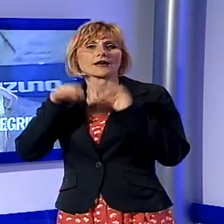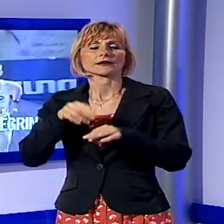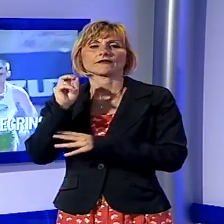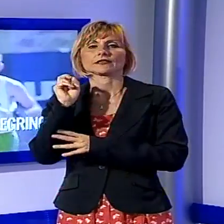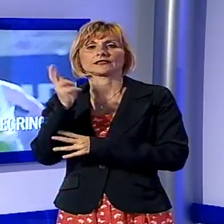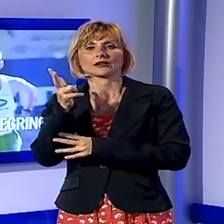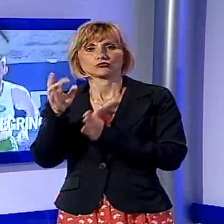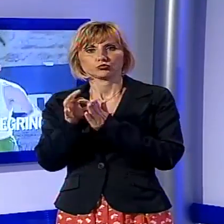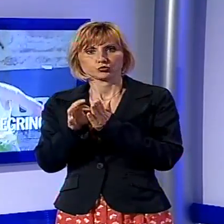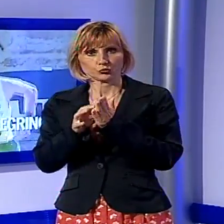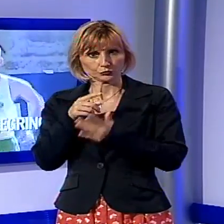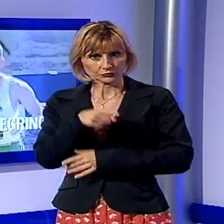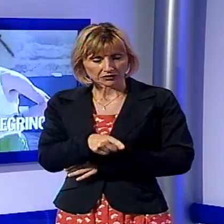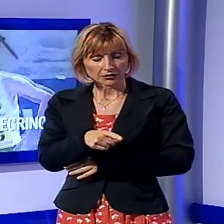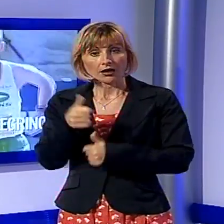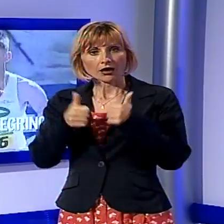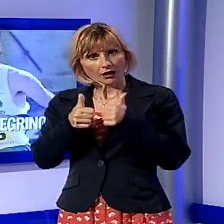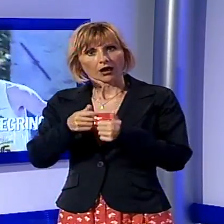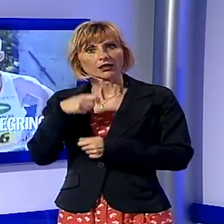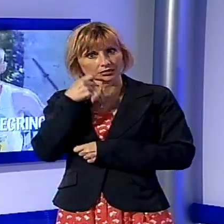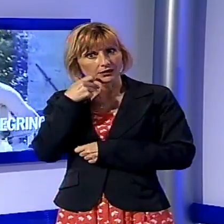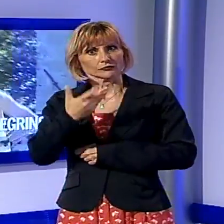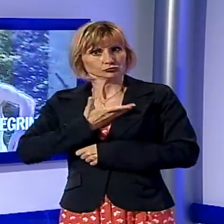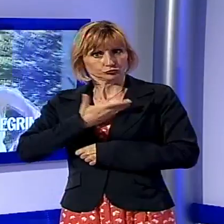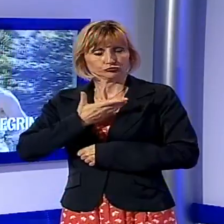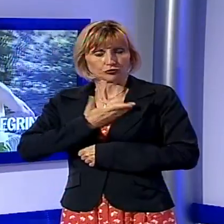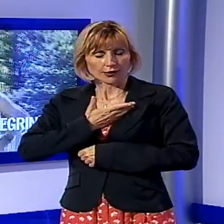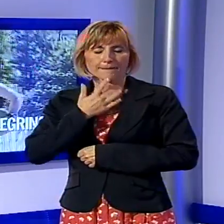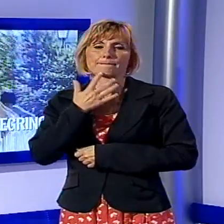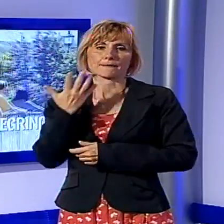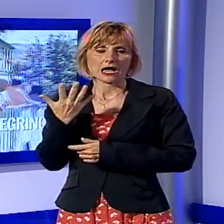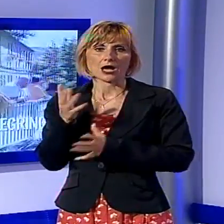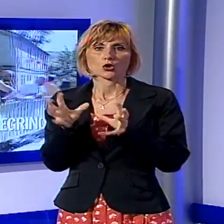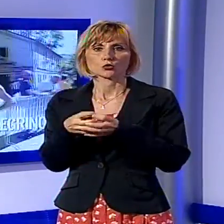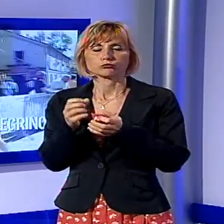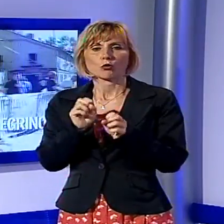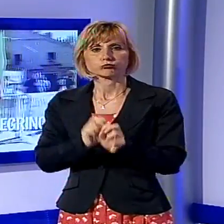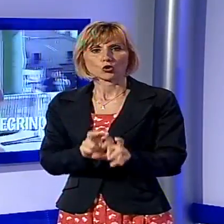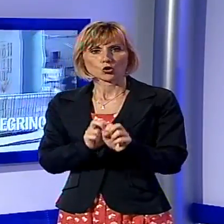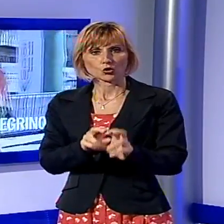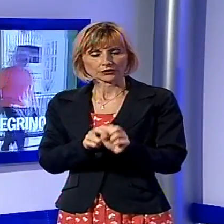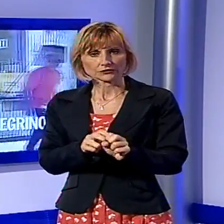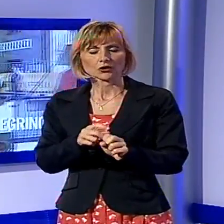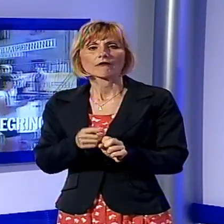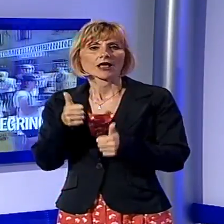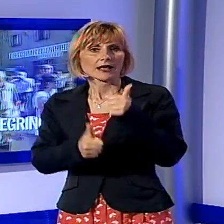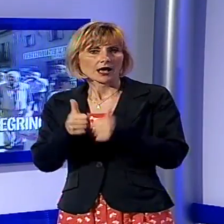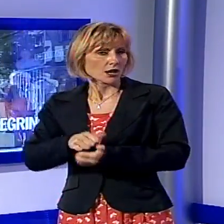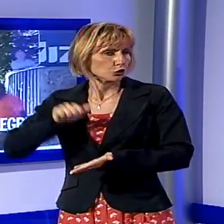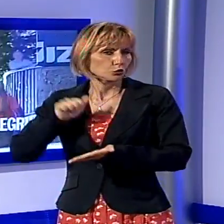assoluto interesse, come sempre molto dura, quella organizzata dal gruppo budistico Parco Alpi Apuane. Mei e Rosair,